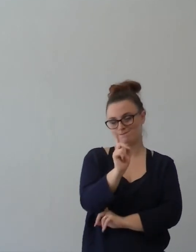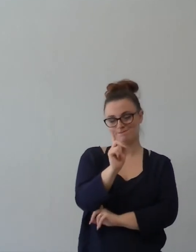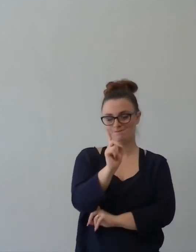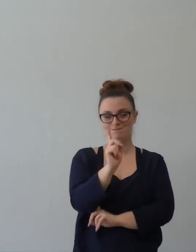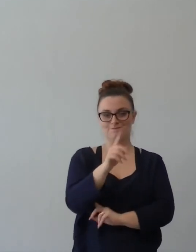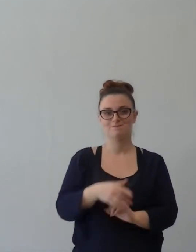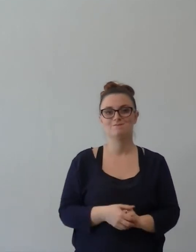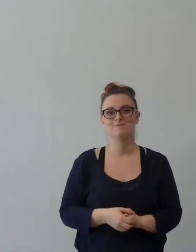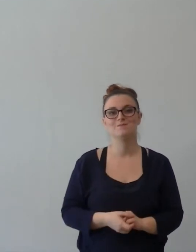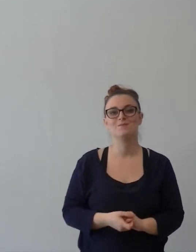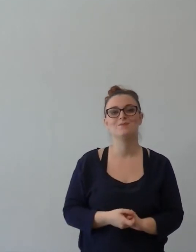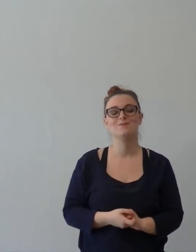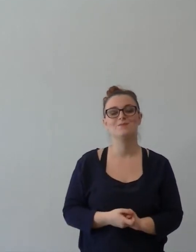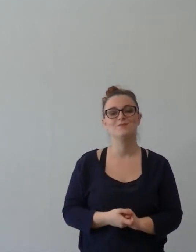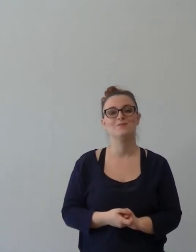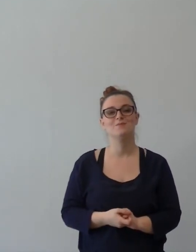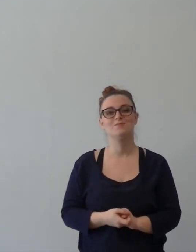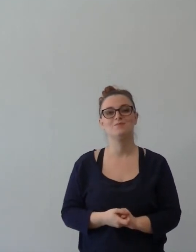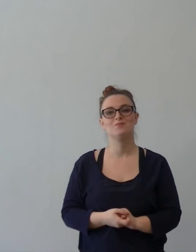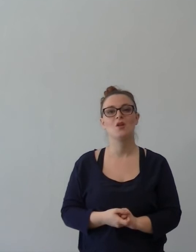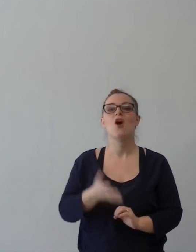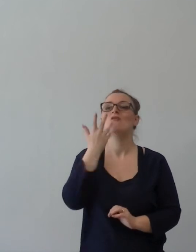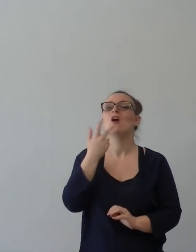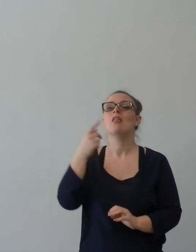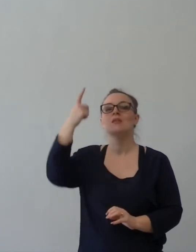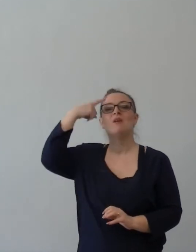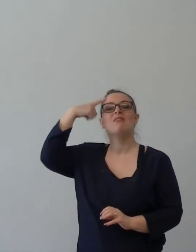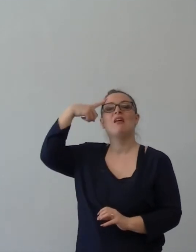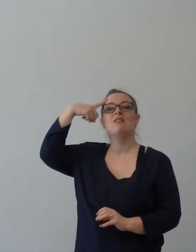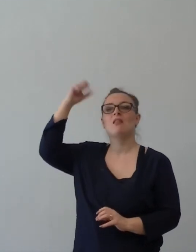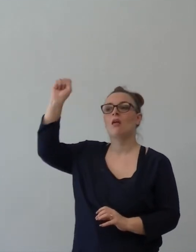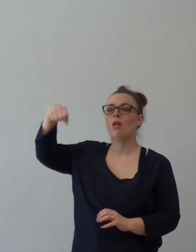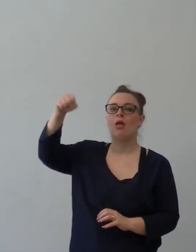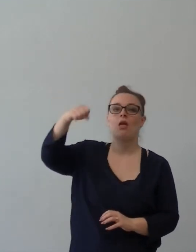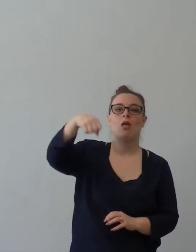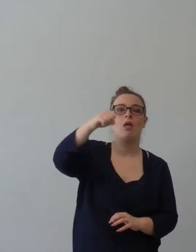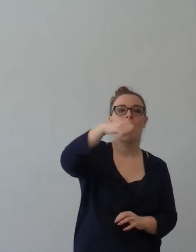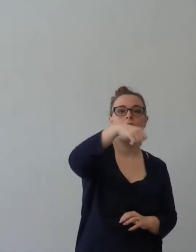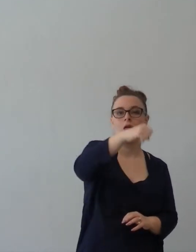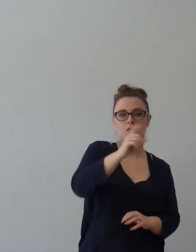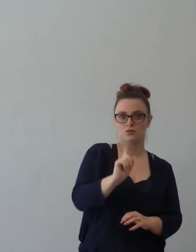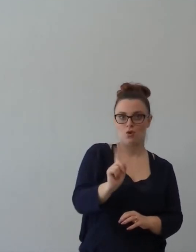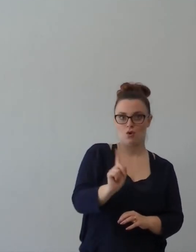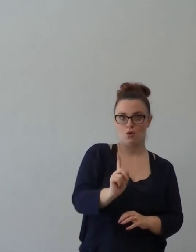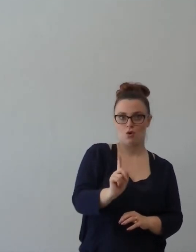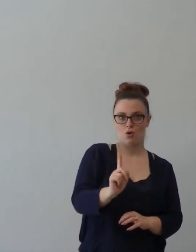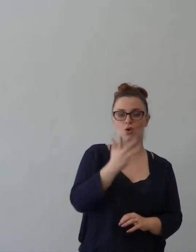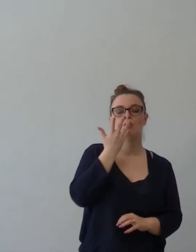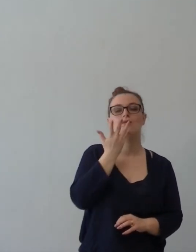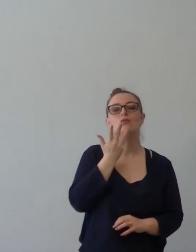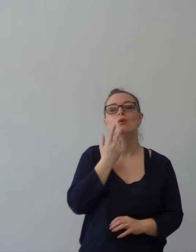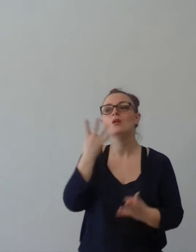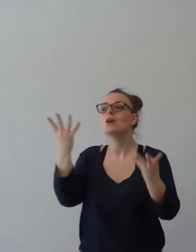Dio non ama l'uniformità, ma ama l'unità. Ve lo dico ancora una volta.